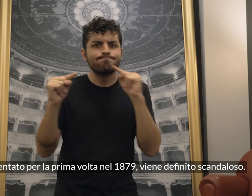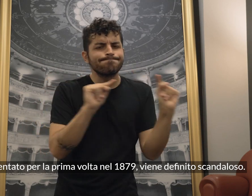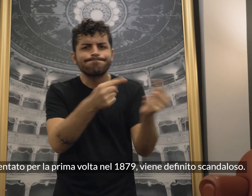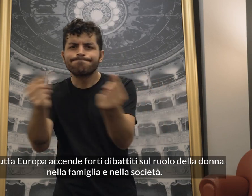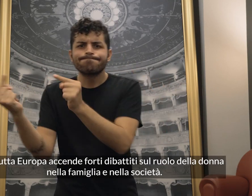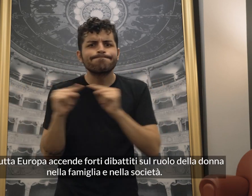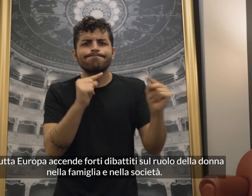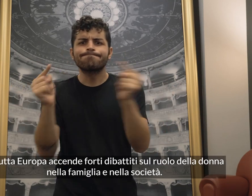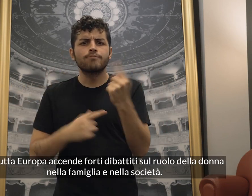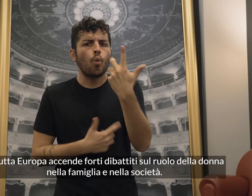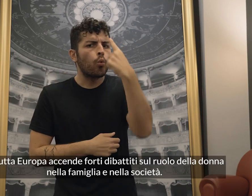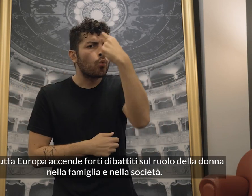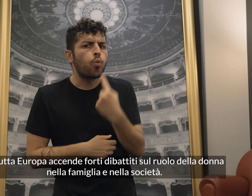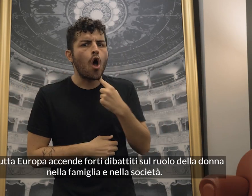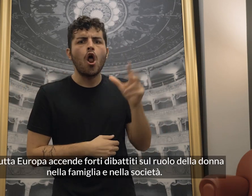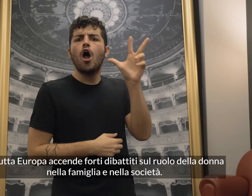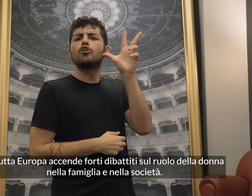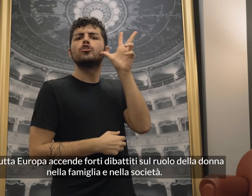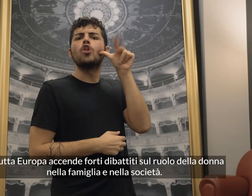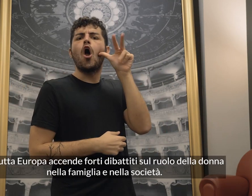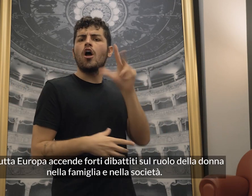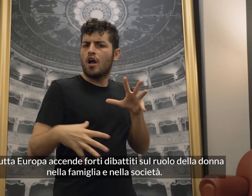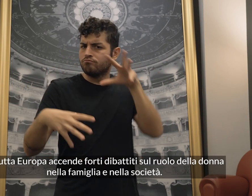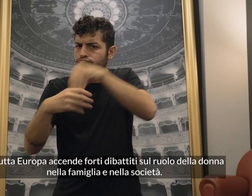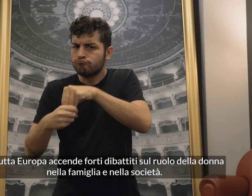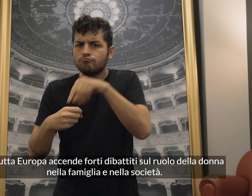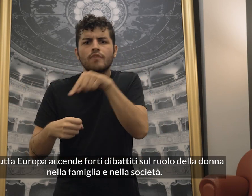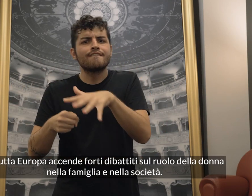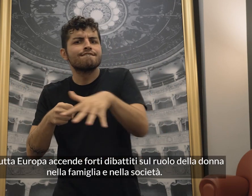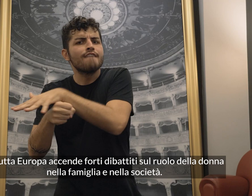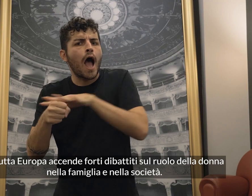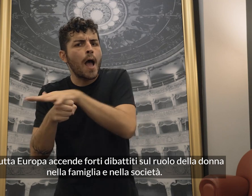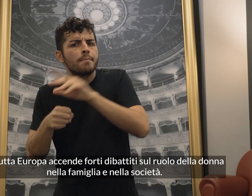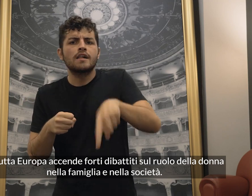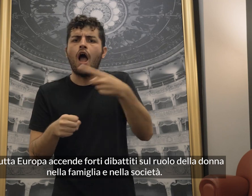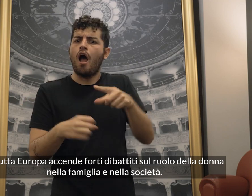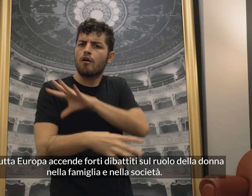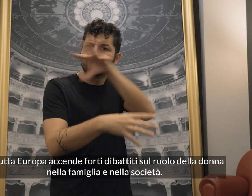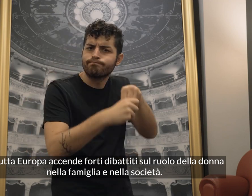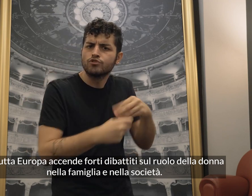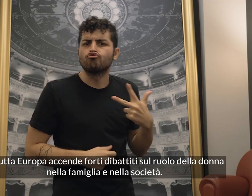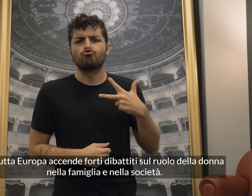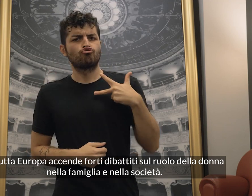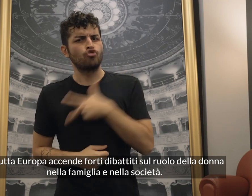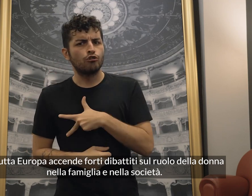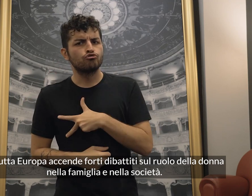In tutta Europa accende forti dibattiti sul ruolo della donna nella famiglia e nella società.